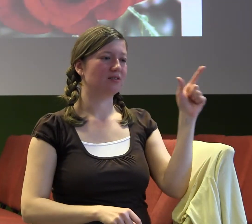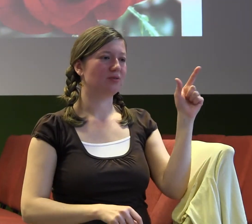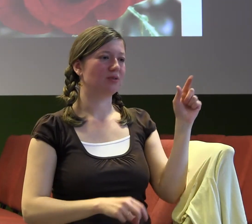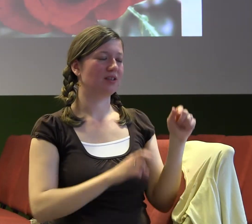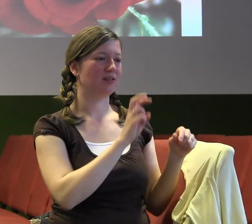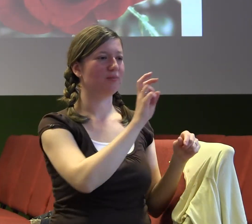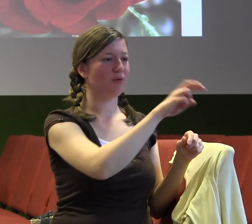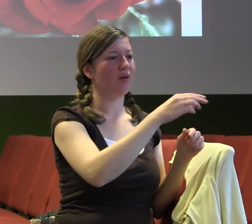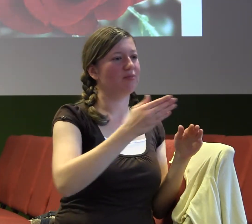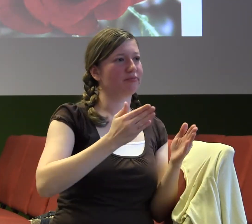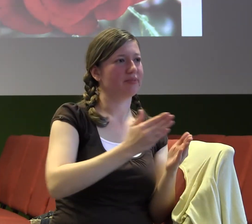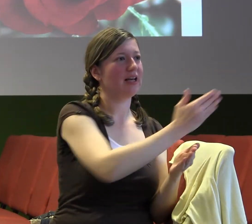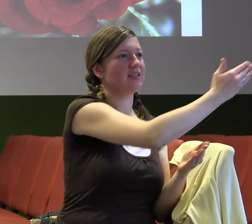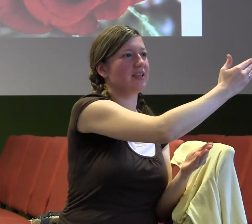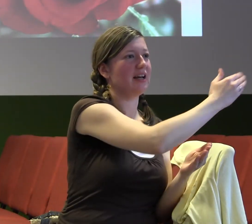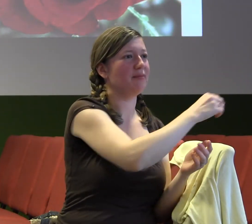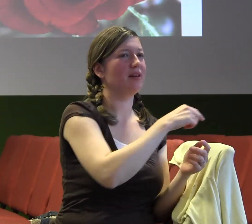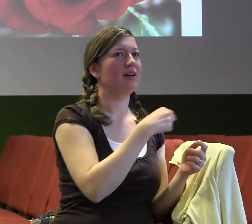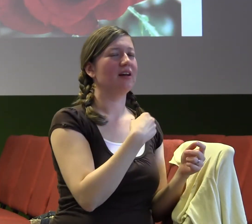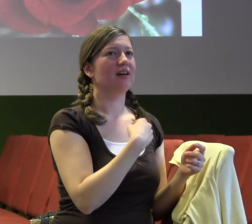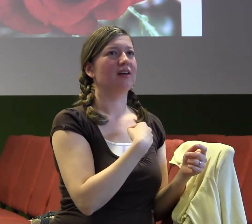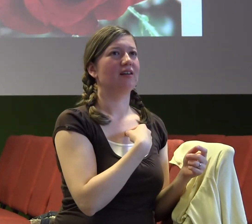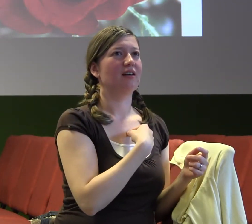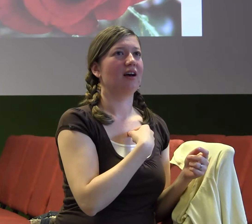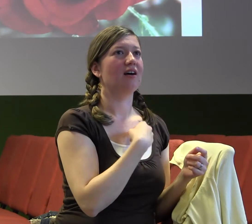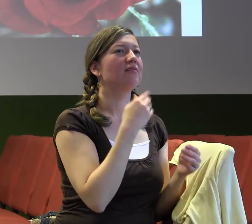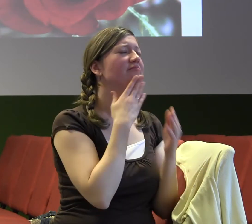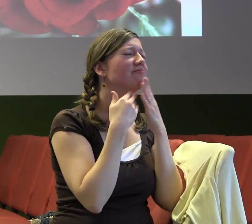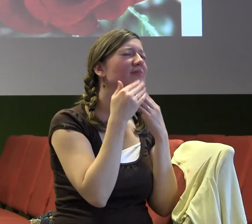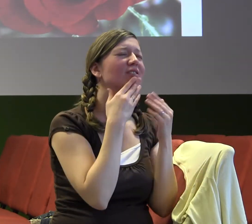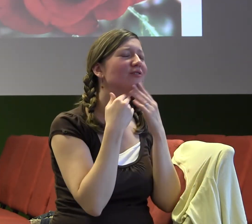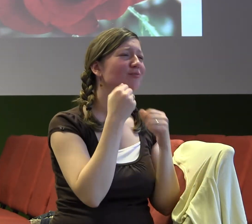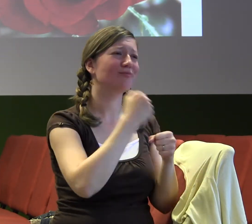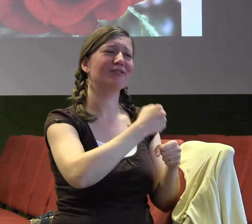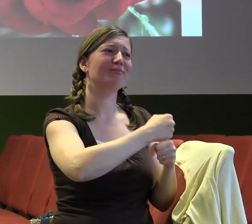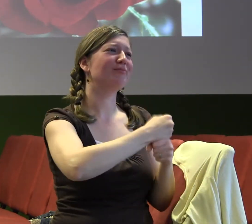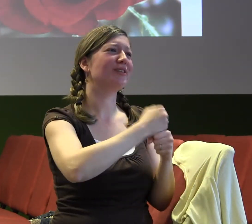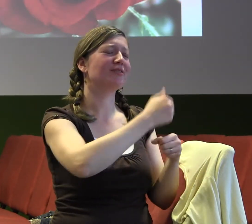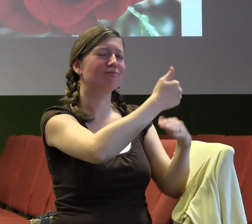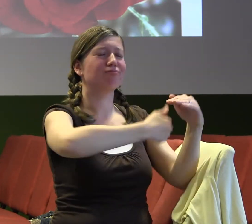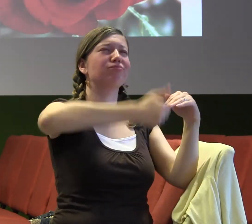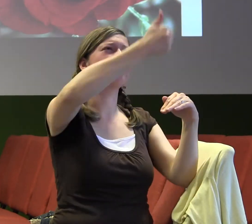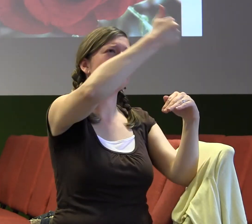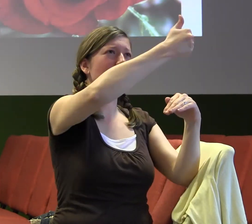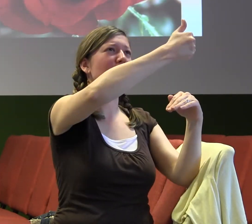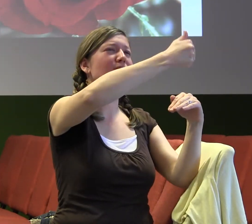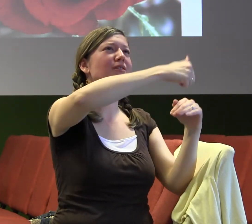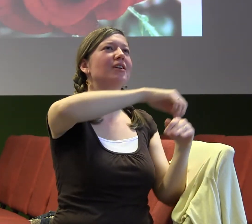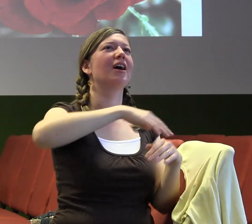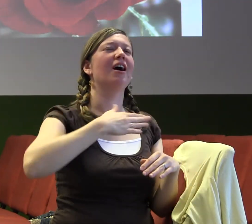vzdělání, to je moje práce, to je moje, chci povýšení, prostě chci víc peněz. A oba tyhleti extrémy